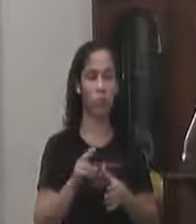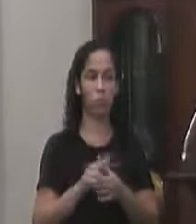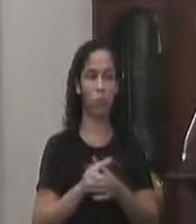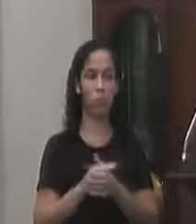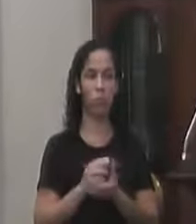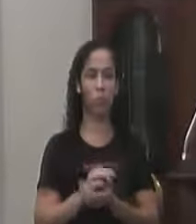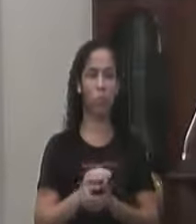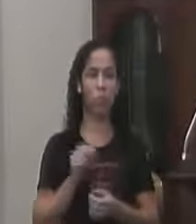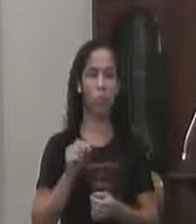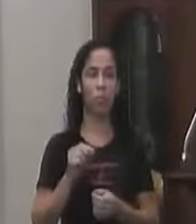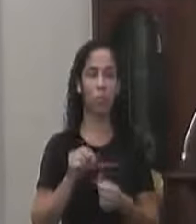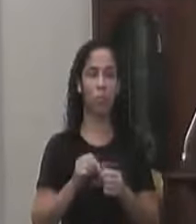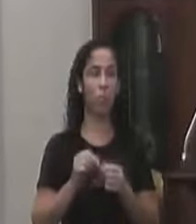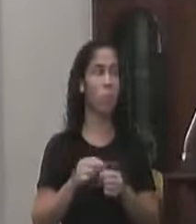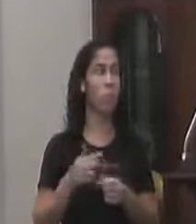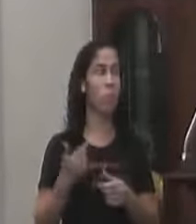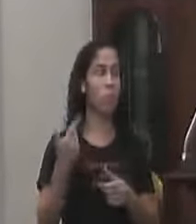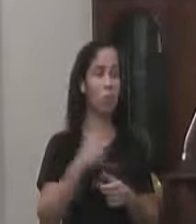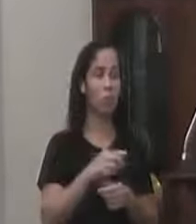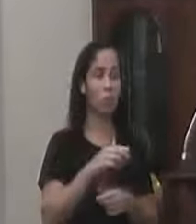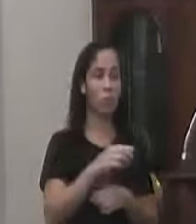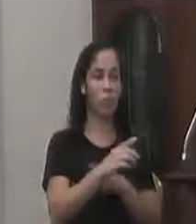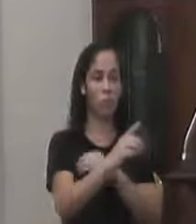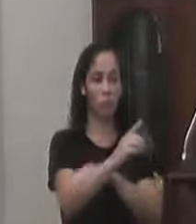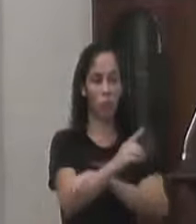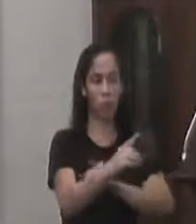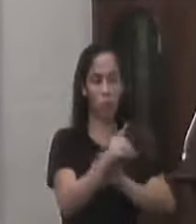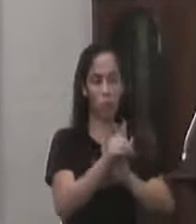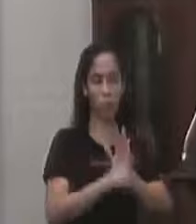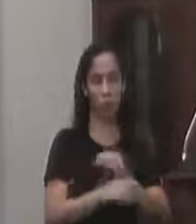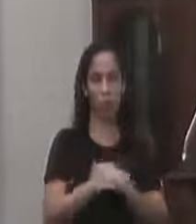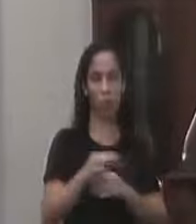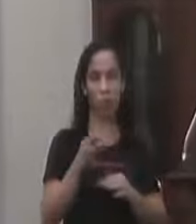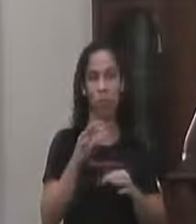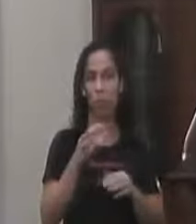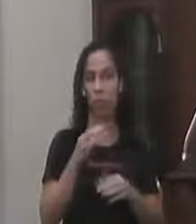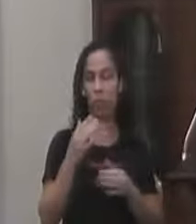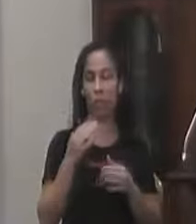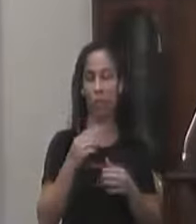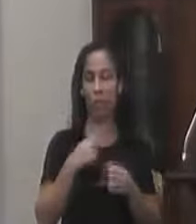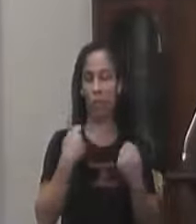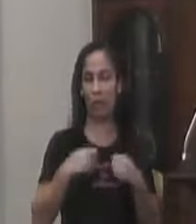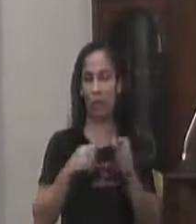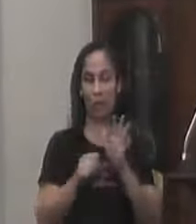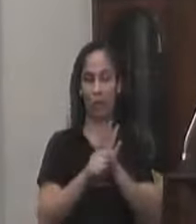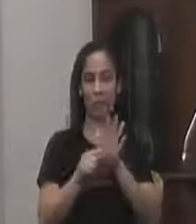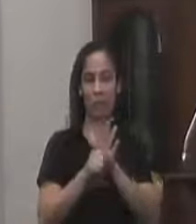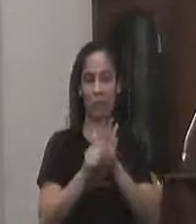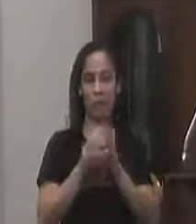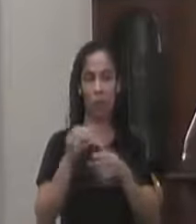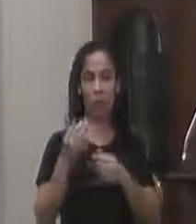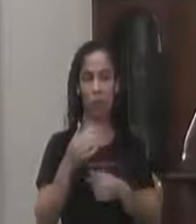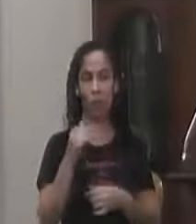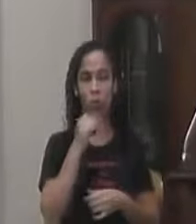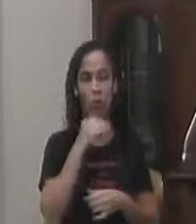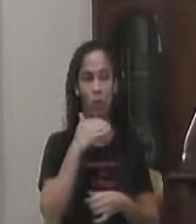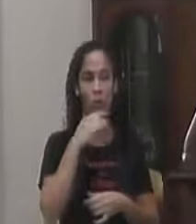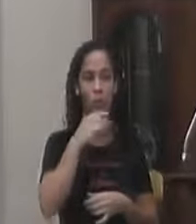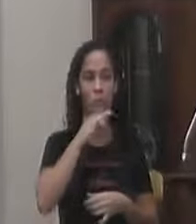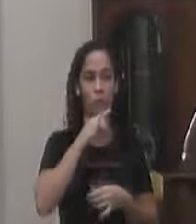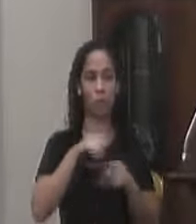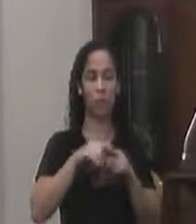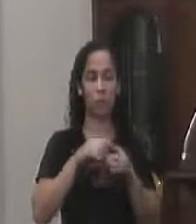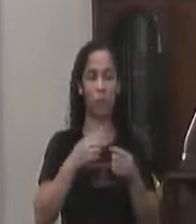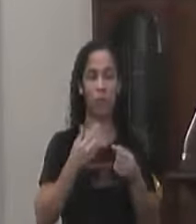Que seria A reativação Da clínica De dependentes químicos De Ju Paranã E ele se interessou Muito Até pelo